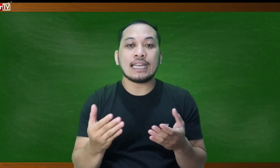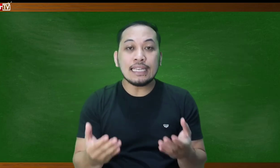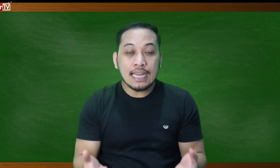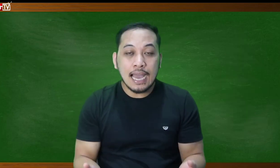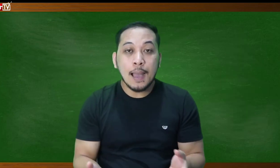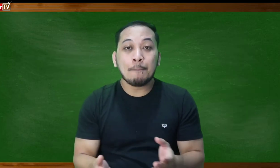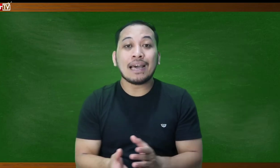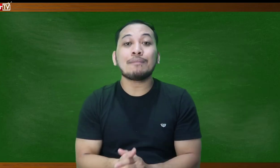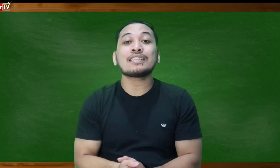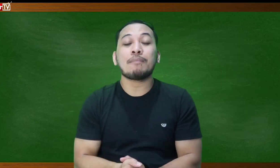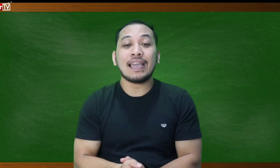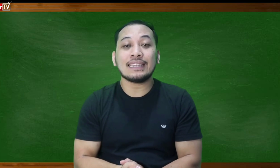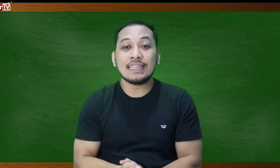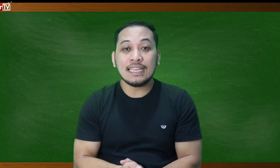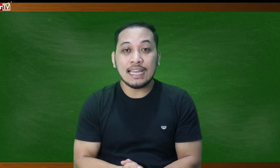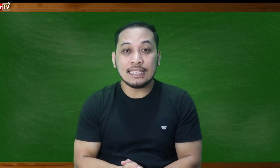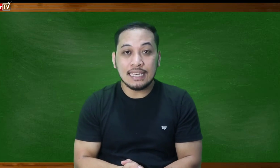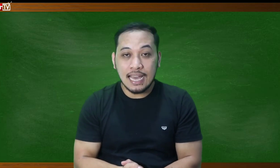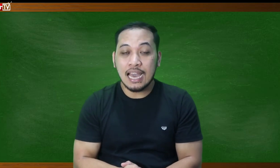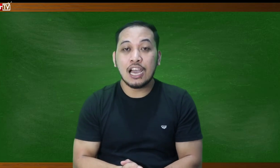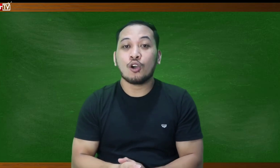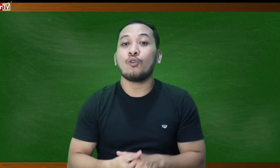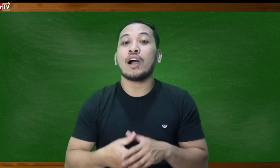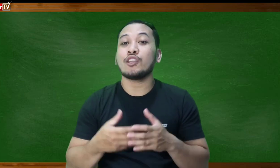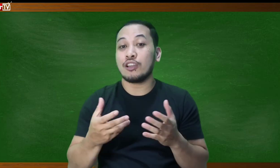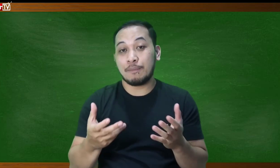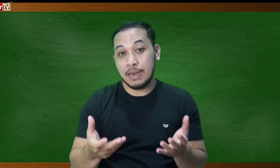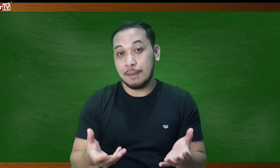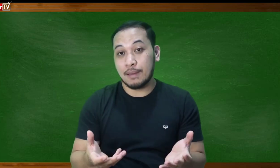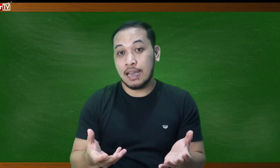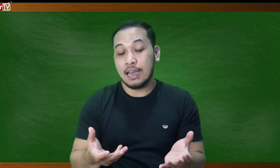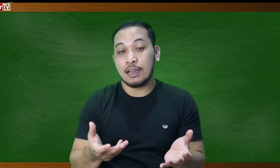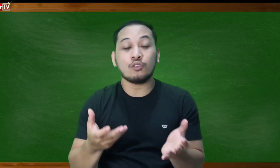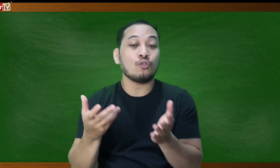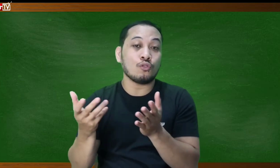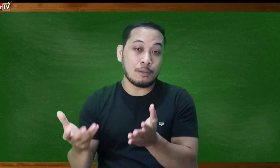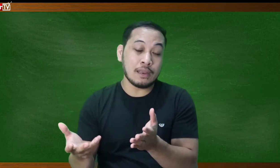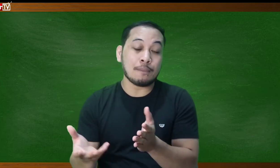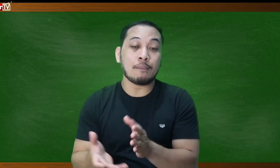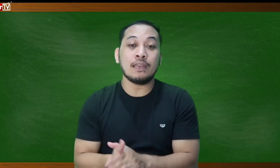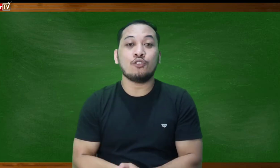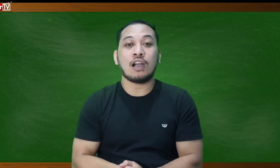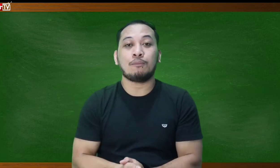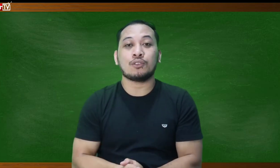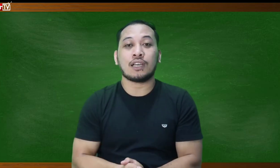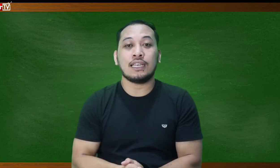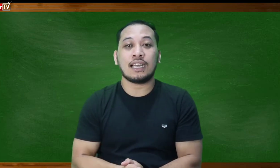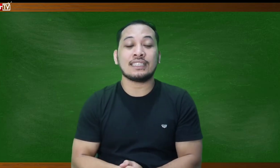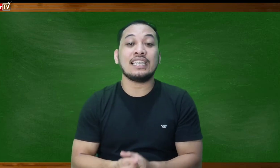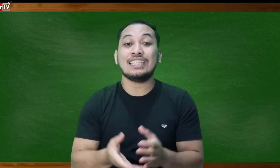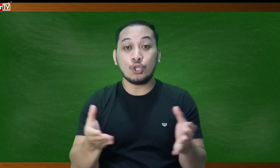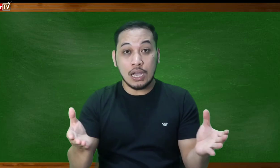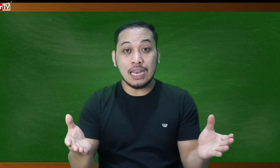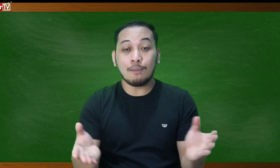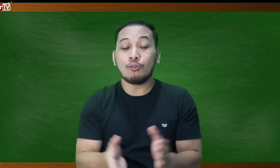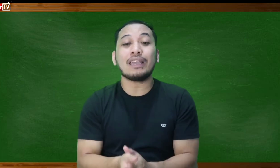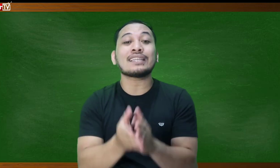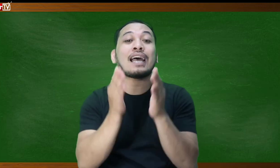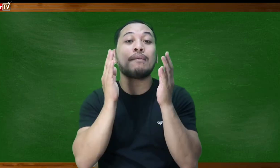kanila para mas maintindihan nila kung ano yung ipinapabili nyo nga po sa kanila kasi hindi nyo maalang kung may kasama